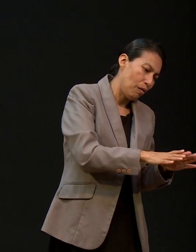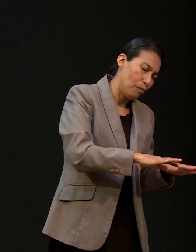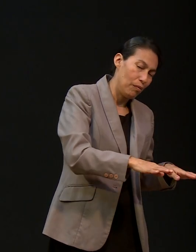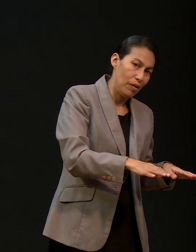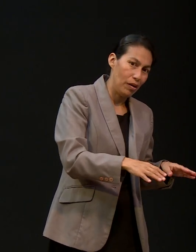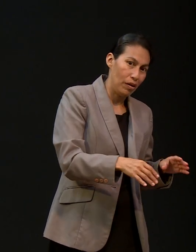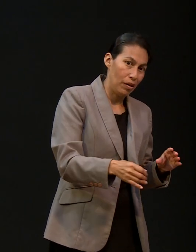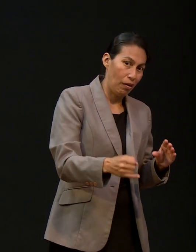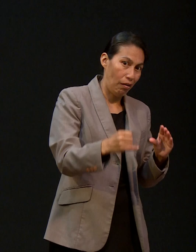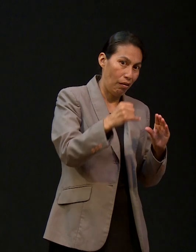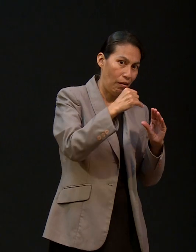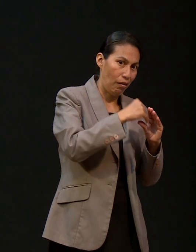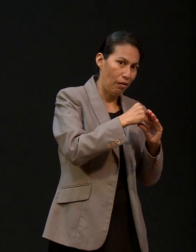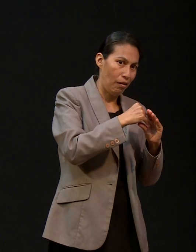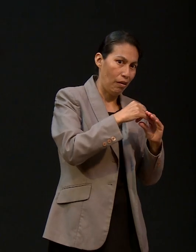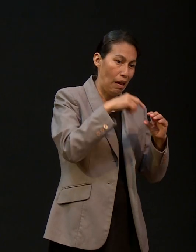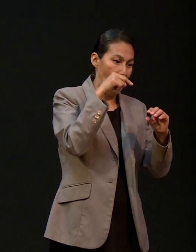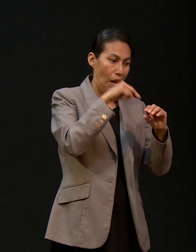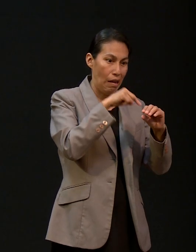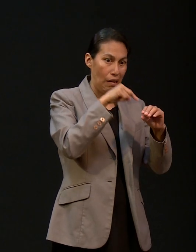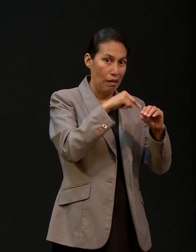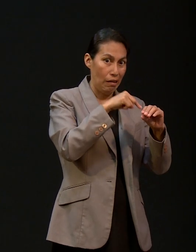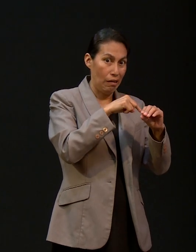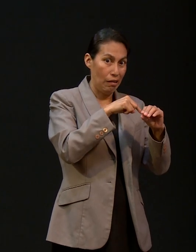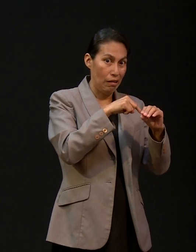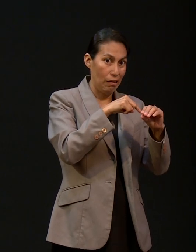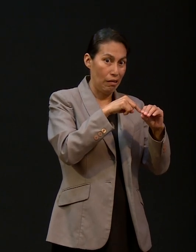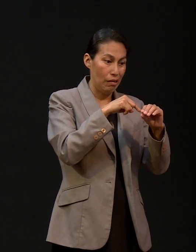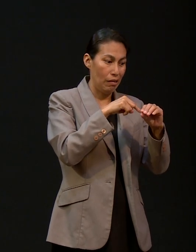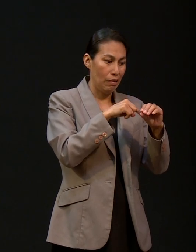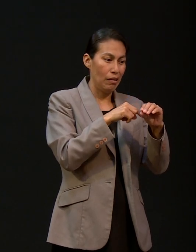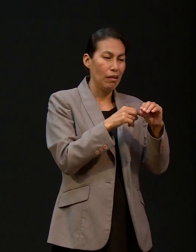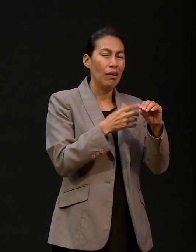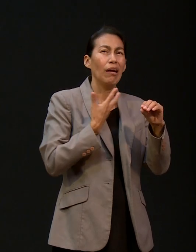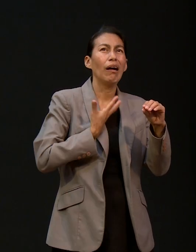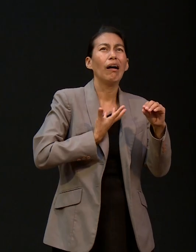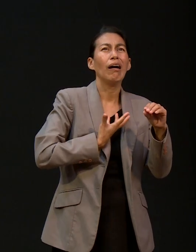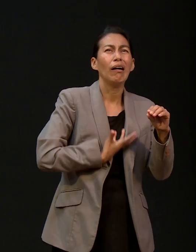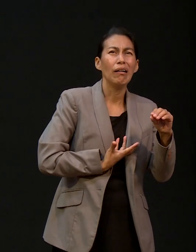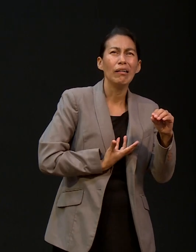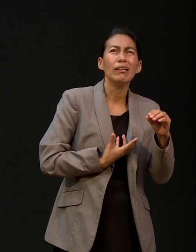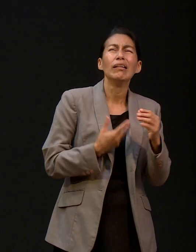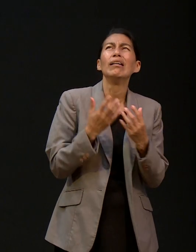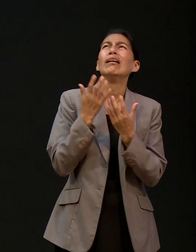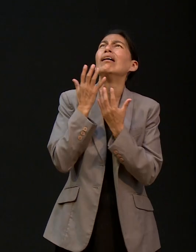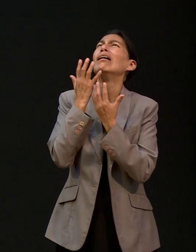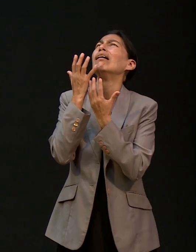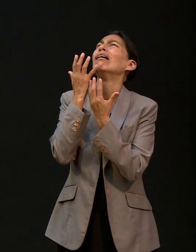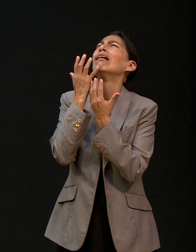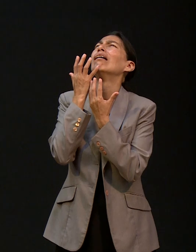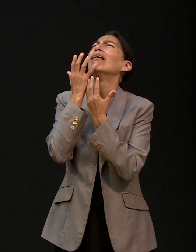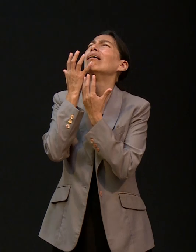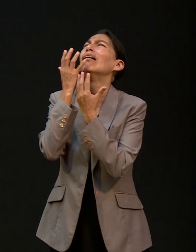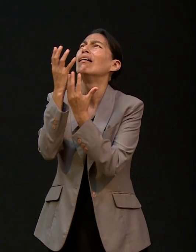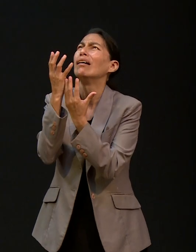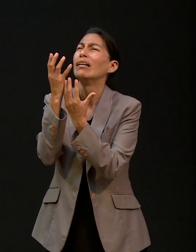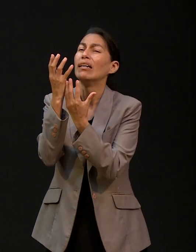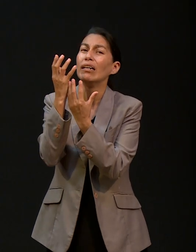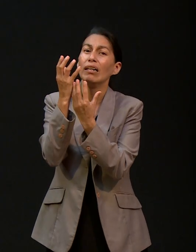invoqué en mi angustia a Jehová y él me oyó desde